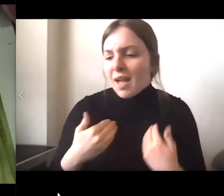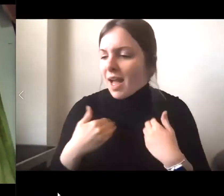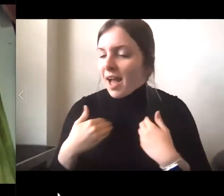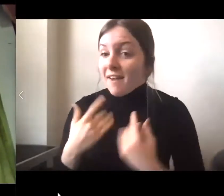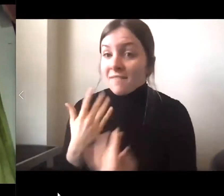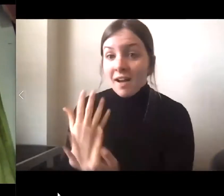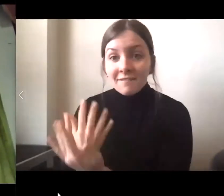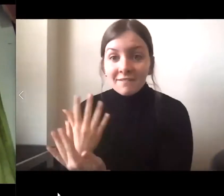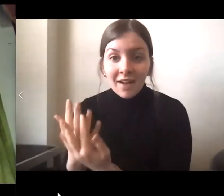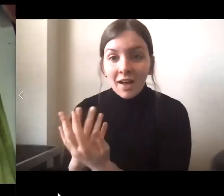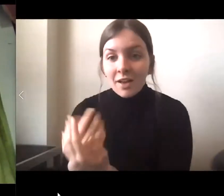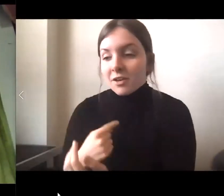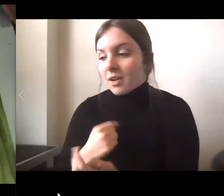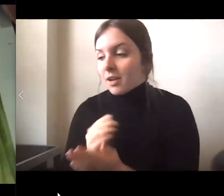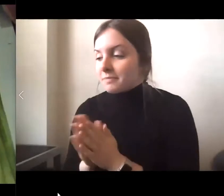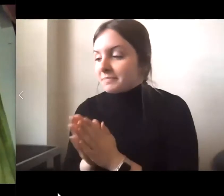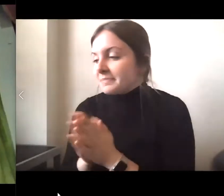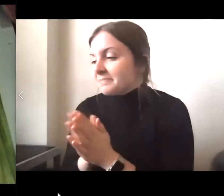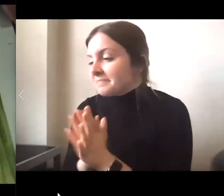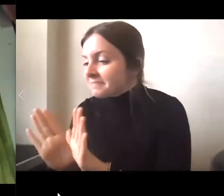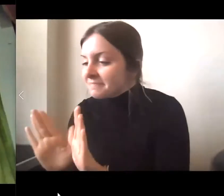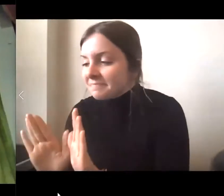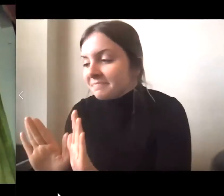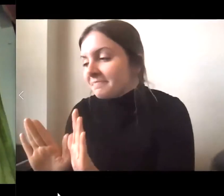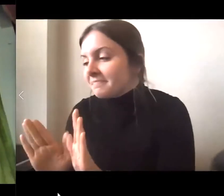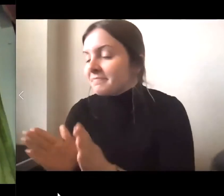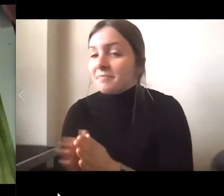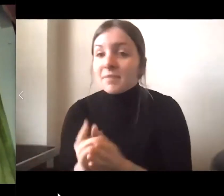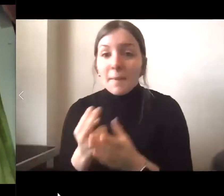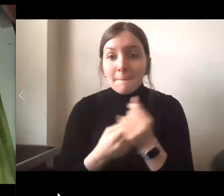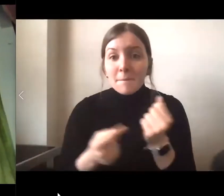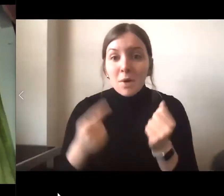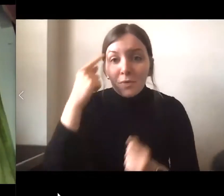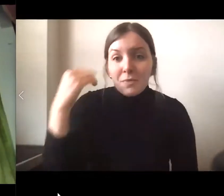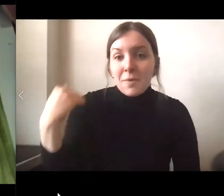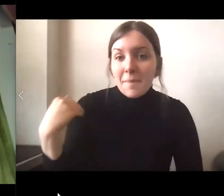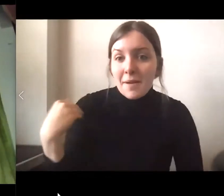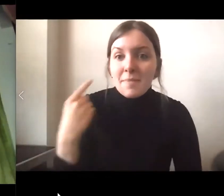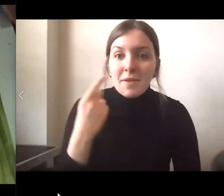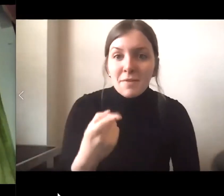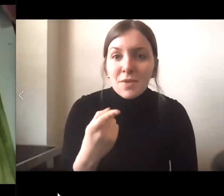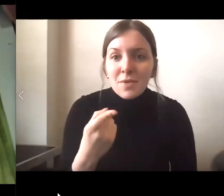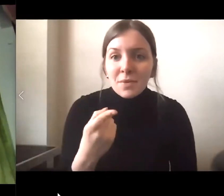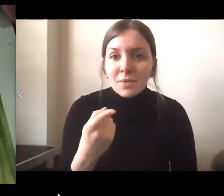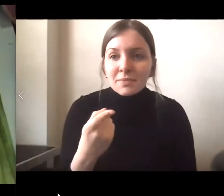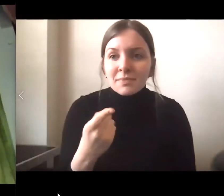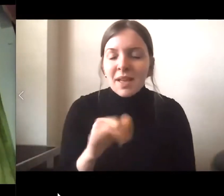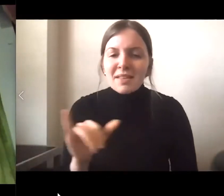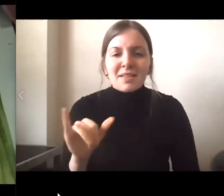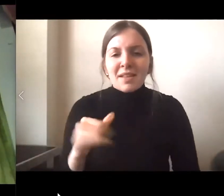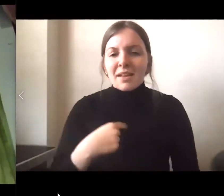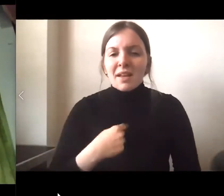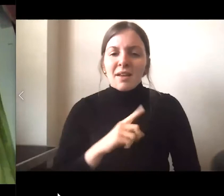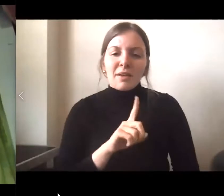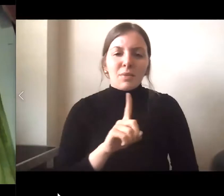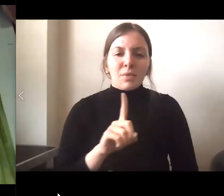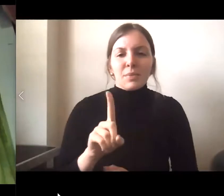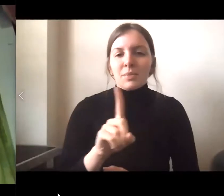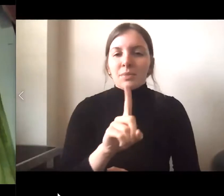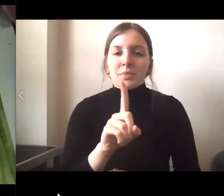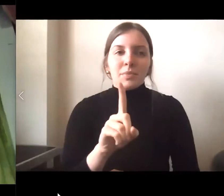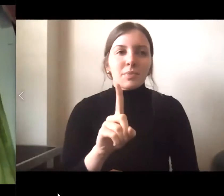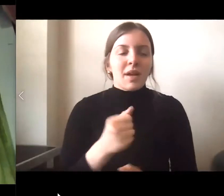fuego la impalpable ceniza o el arrugado cuerpo de la leña. Todo me lleva a ti.